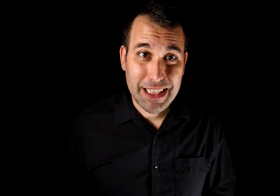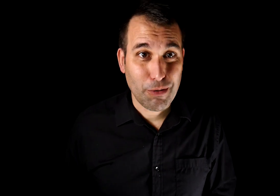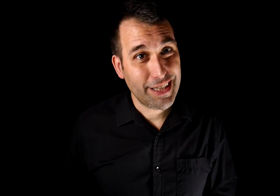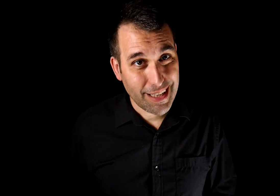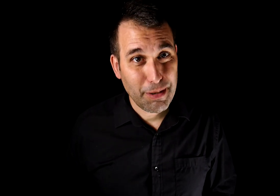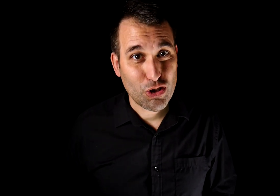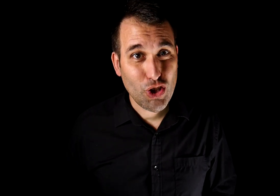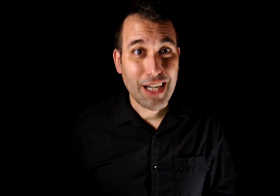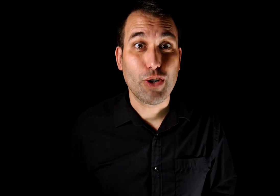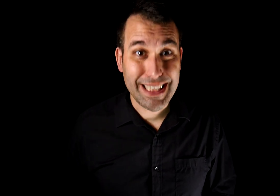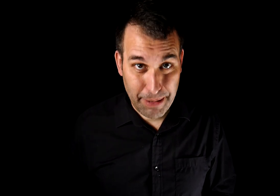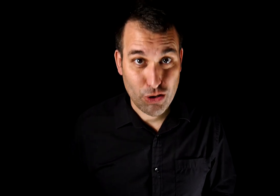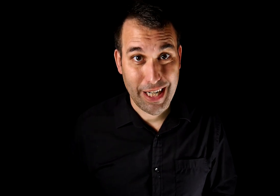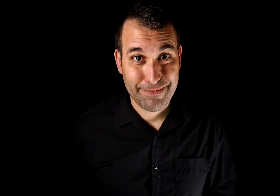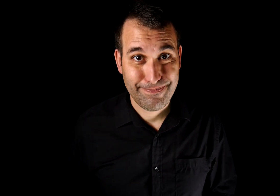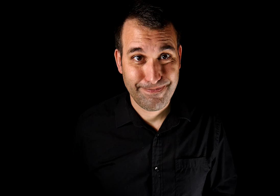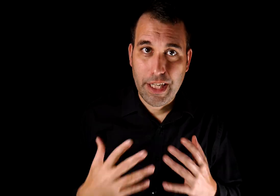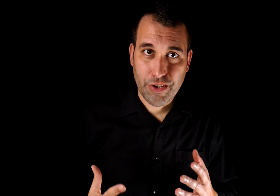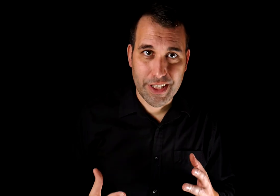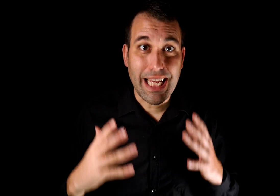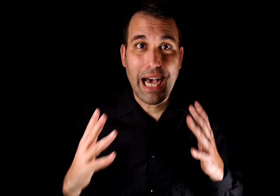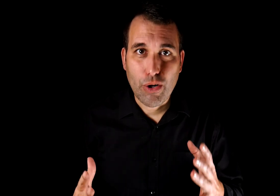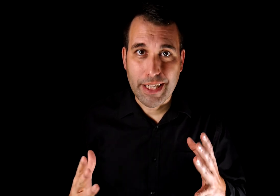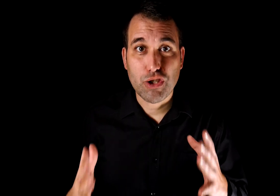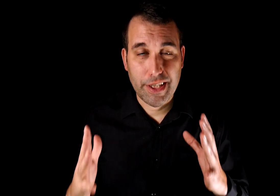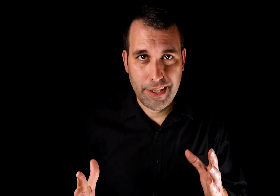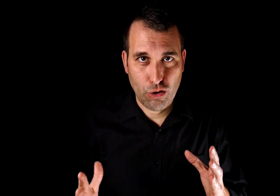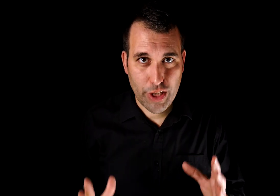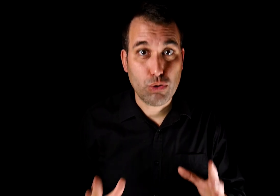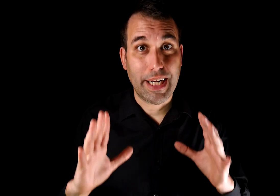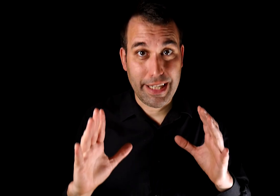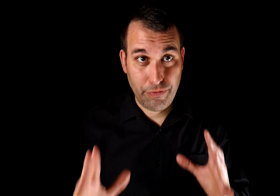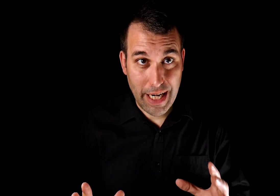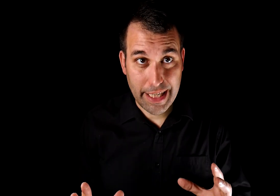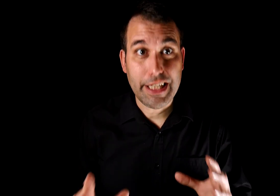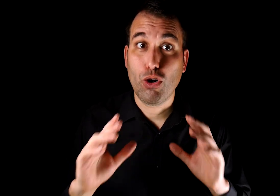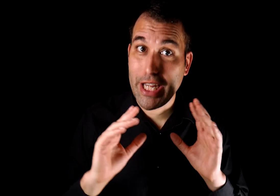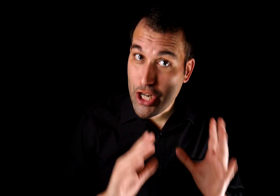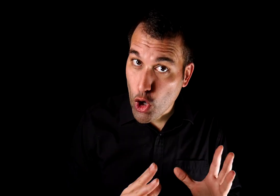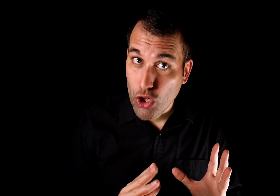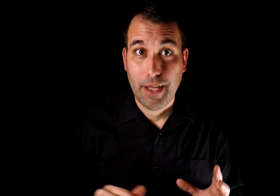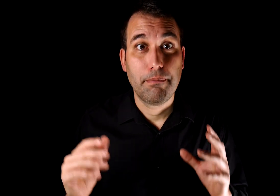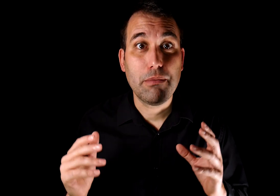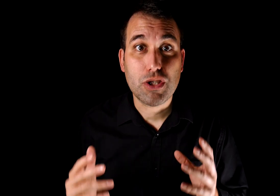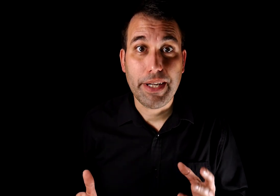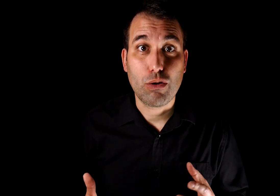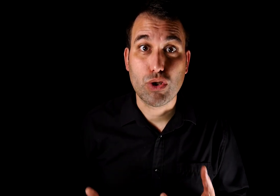máximo el distanciamiento social con esa persona. Entonces, ahora que hemos entendido lo que es una red flag y lo que no, vamos a ver algunos